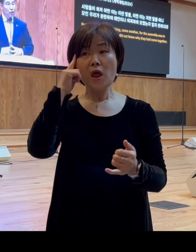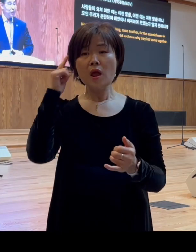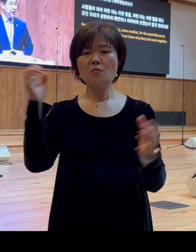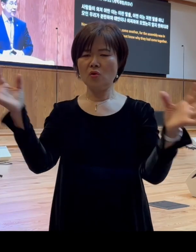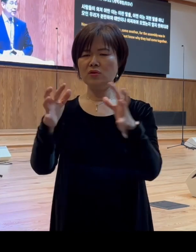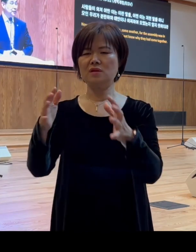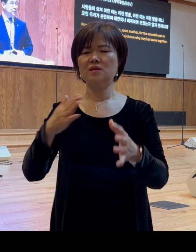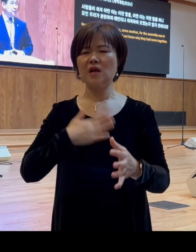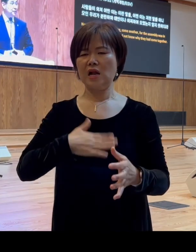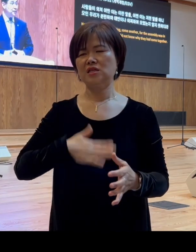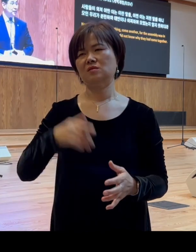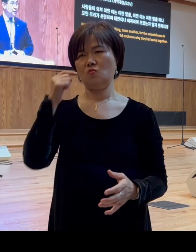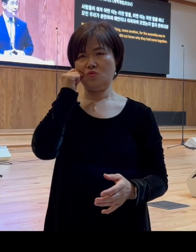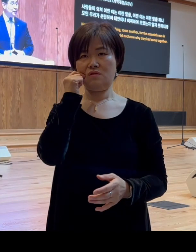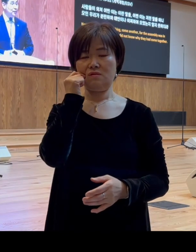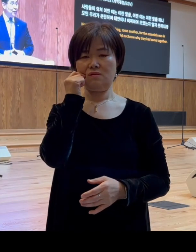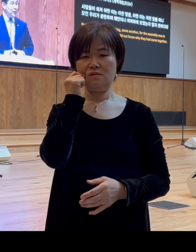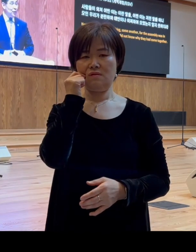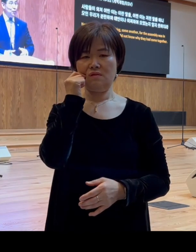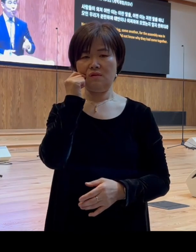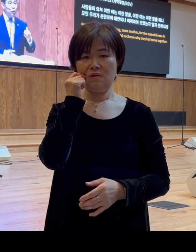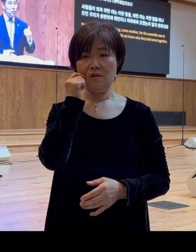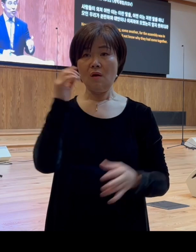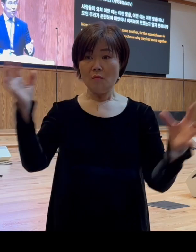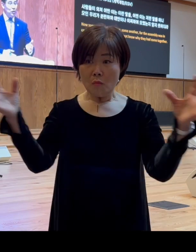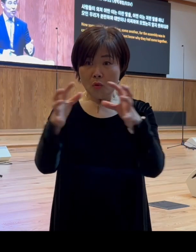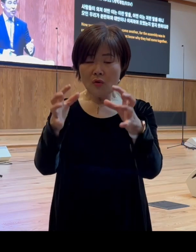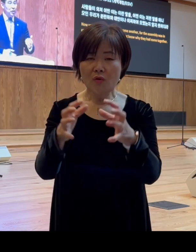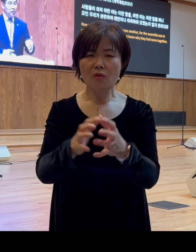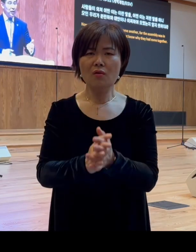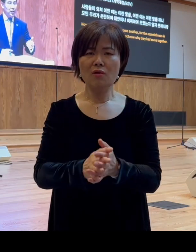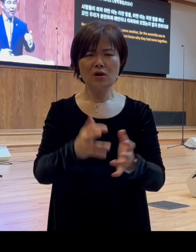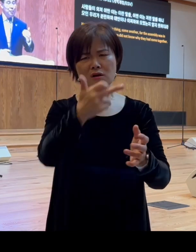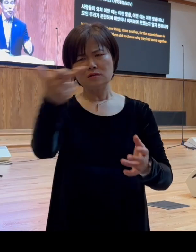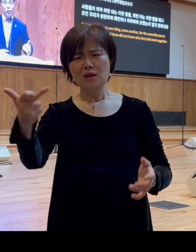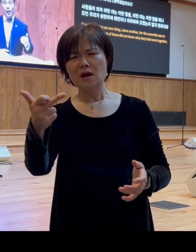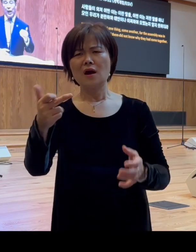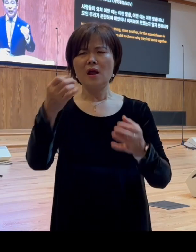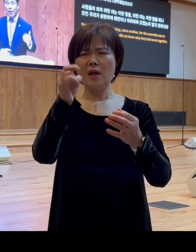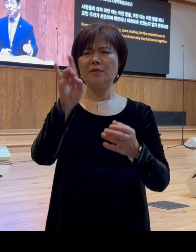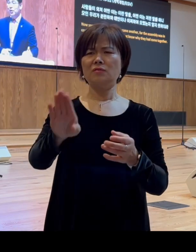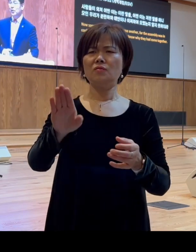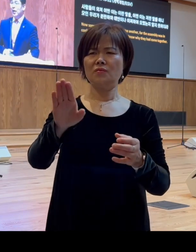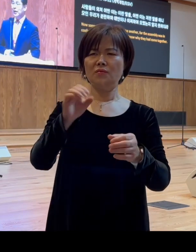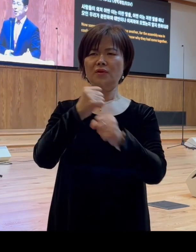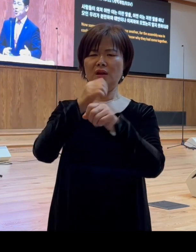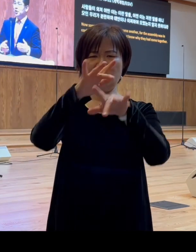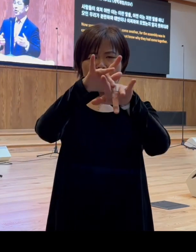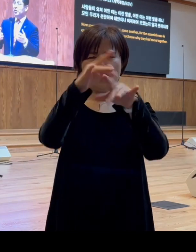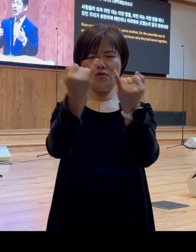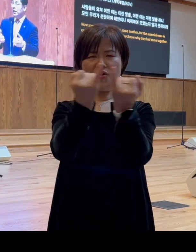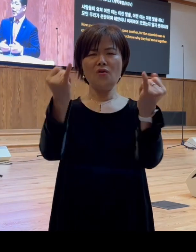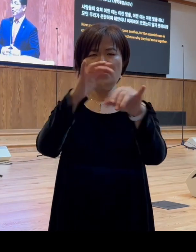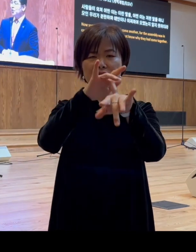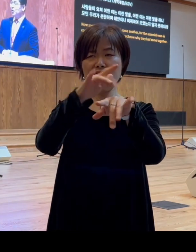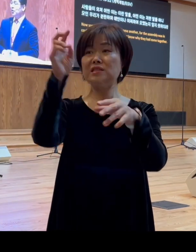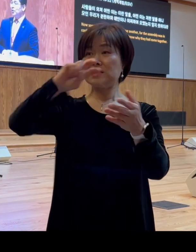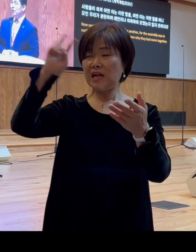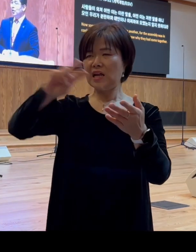그럼 모여서 크다 에베소의 아데미어 아데미신을 찬양하면서 마치